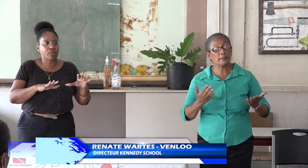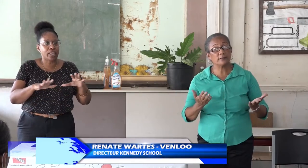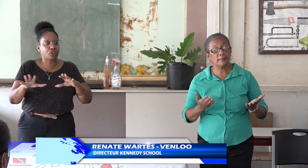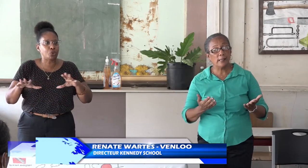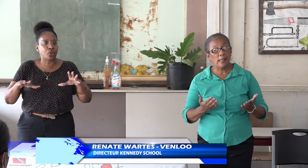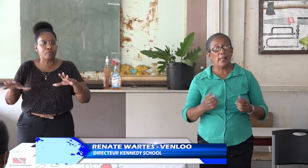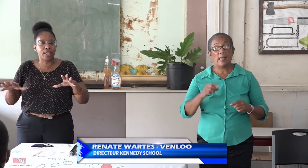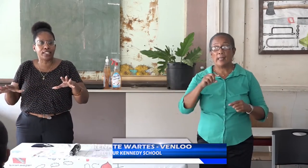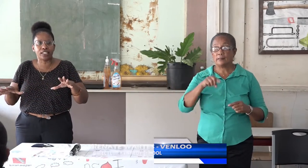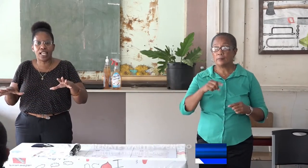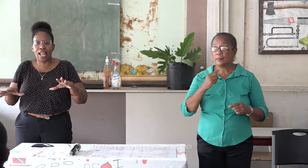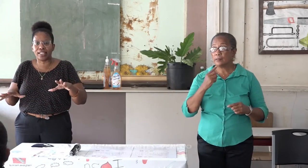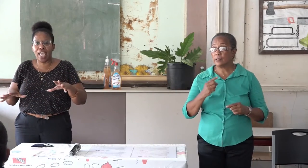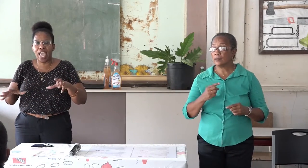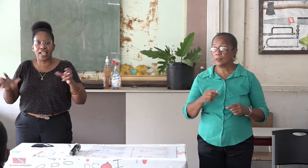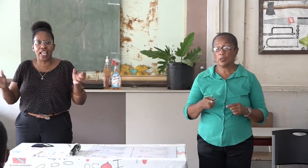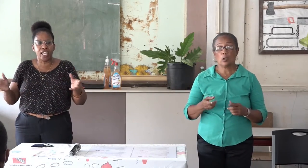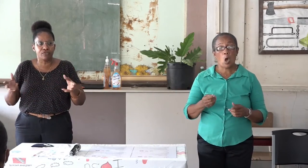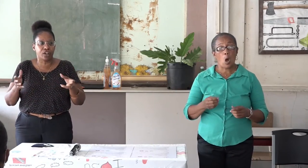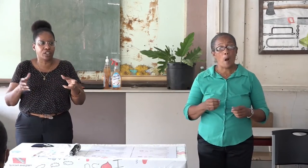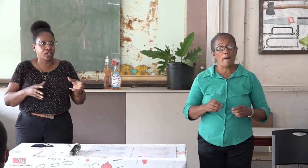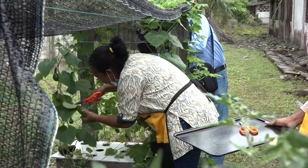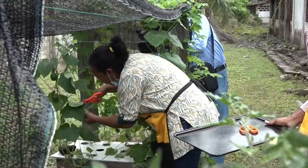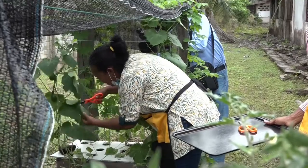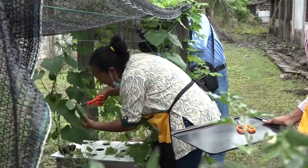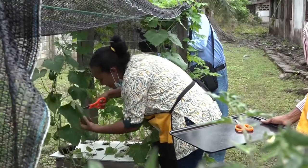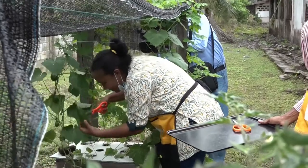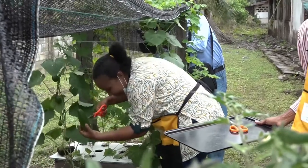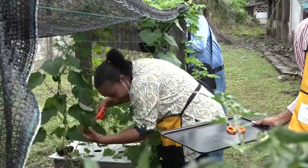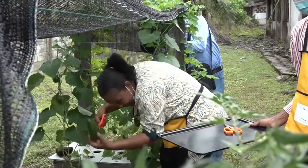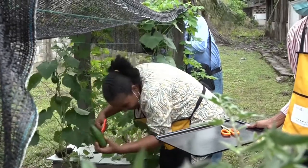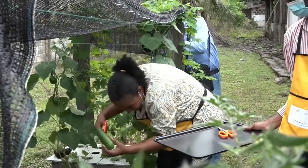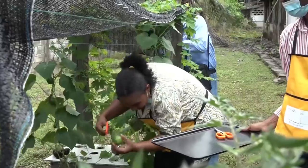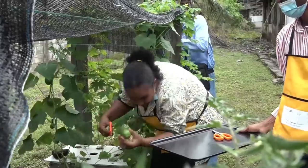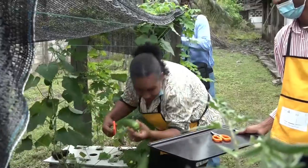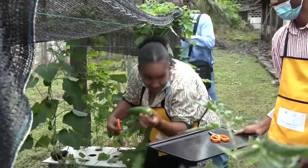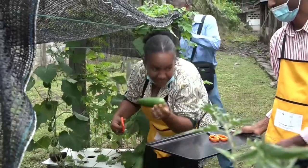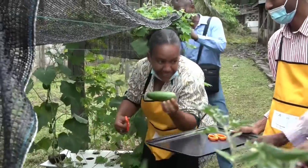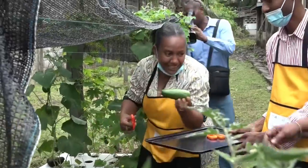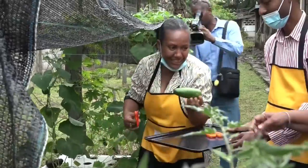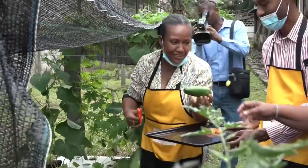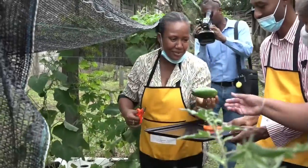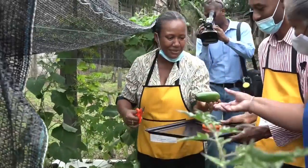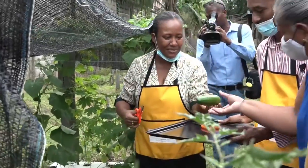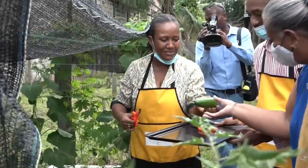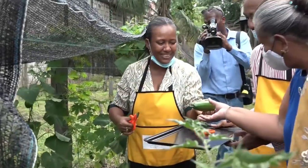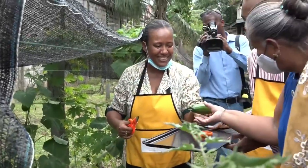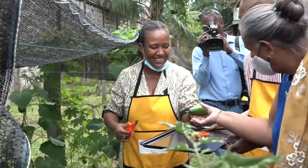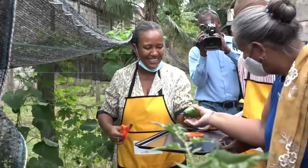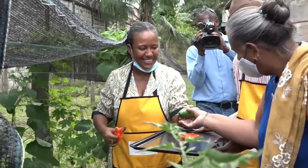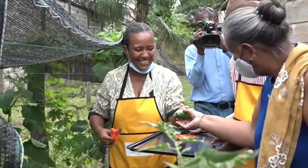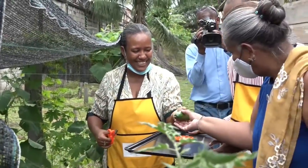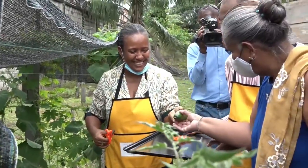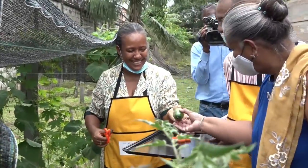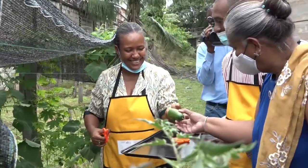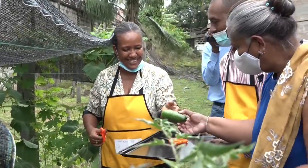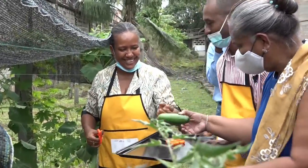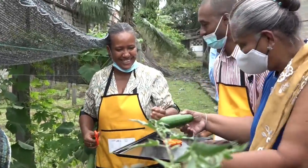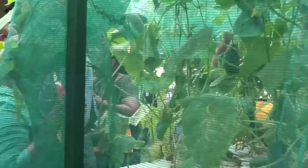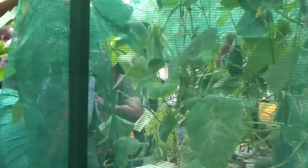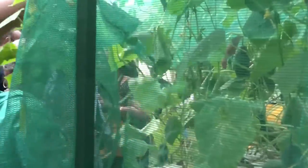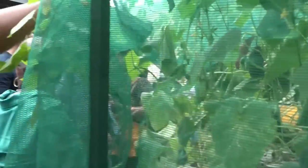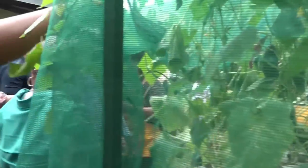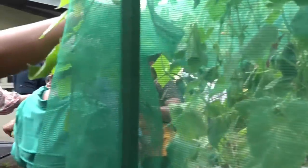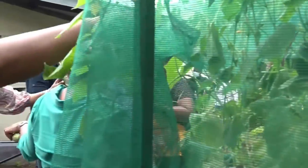bezig om de natuur een beetje te laten herleven. Waartes-Venlo zegt verder dat de interesse eerder al bestond bij de